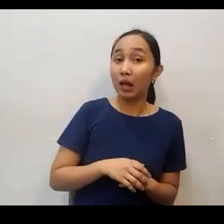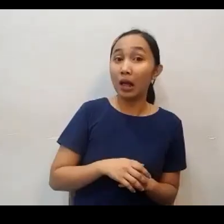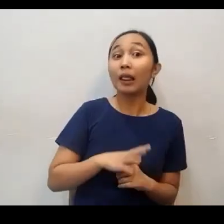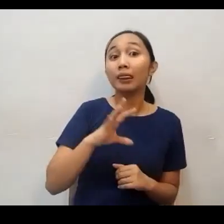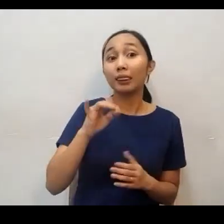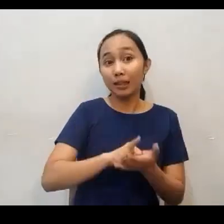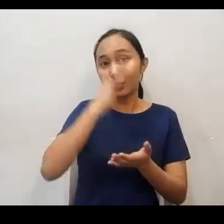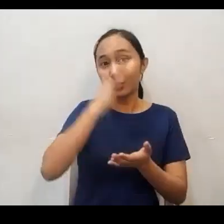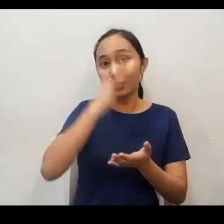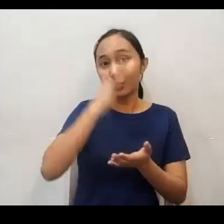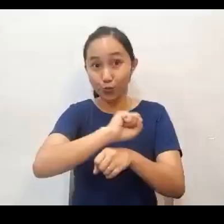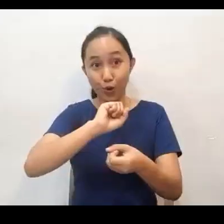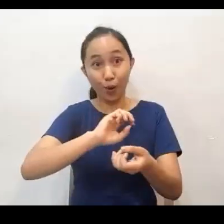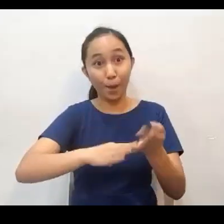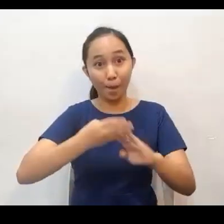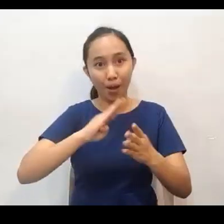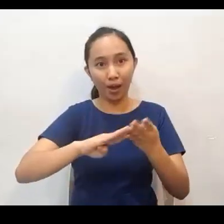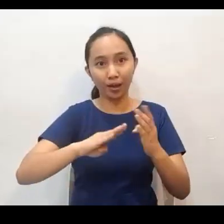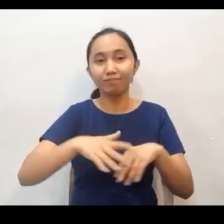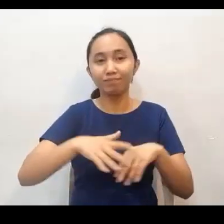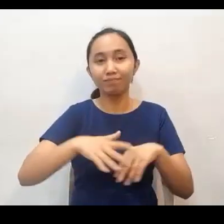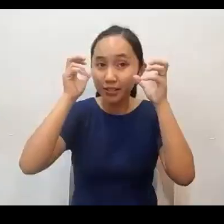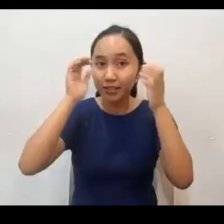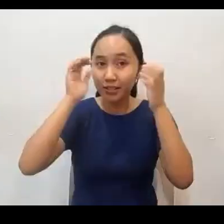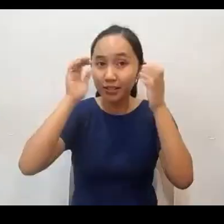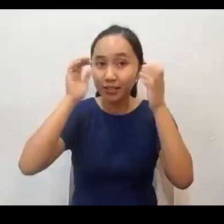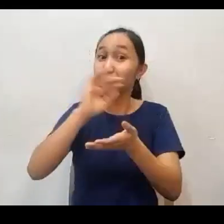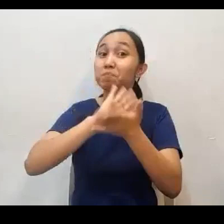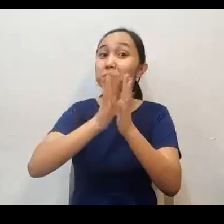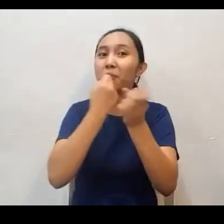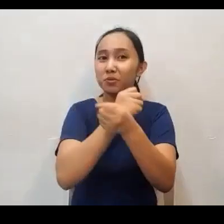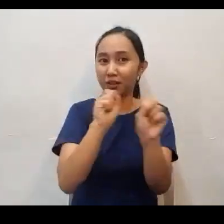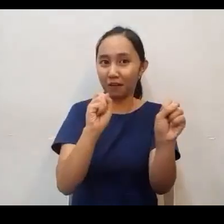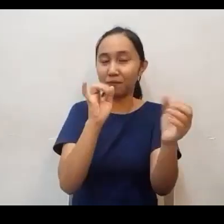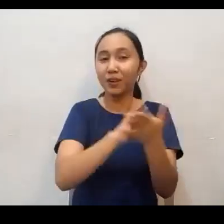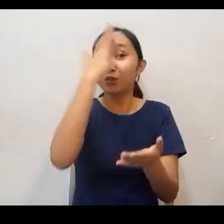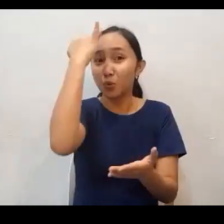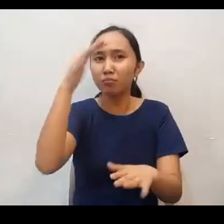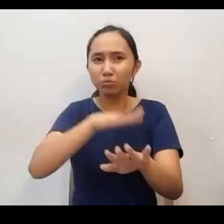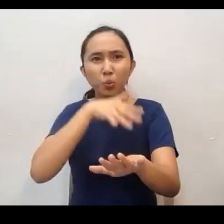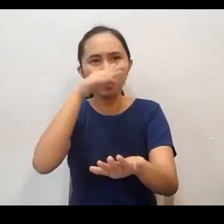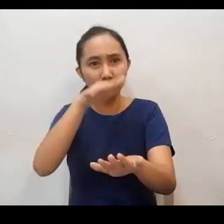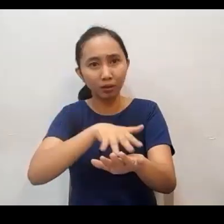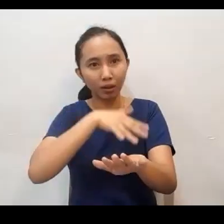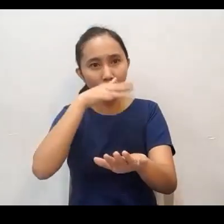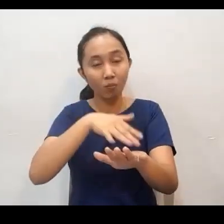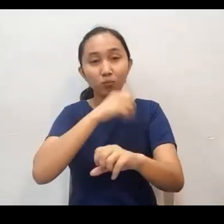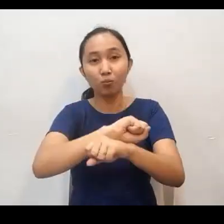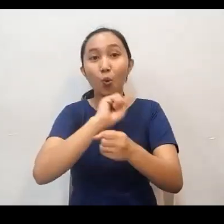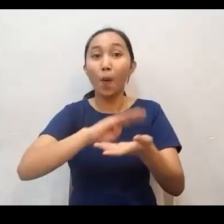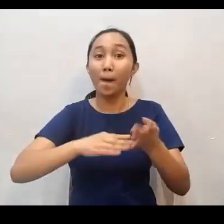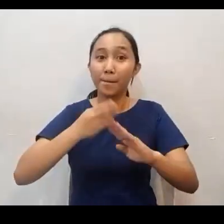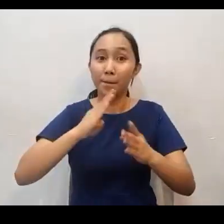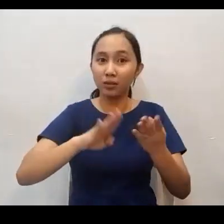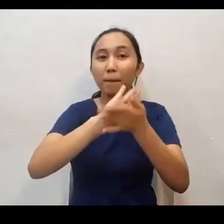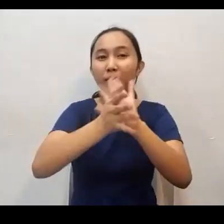Napatanong siya, ano yun? At nakinig siya at siya po ay naligtas. one by one, co-workers ka-salvation. Kaya nga, nang paisa-isa, yung kanyang